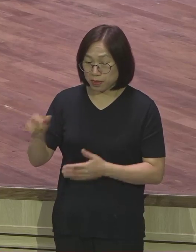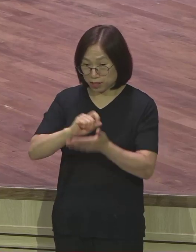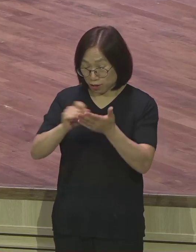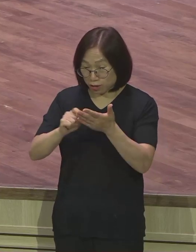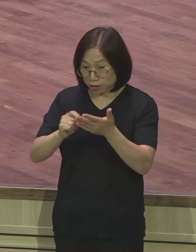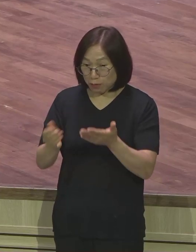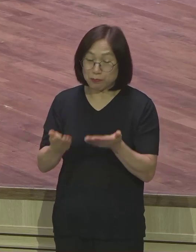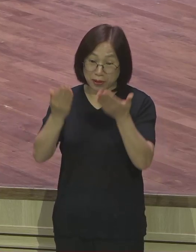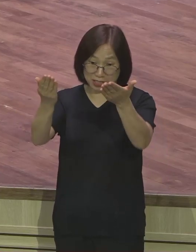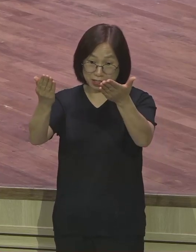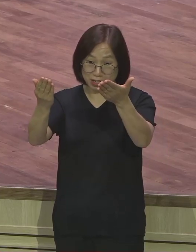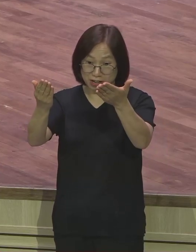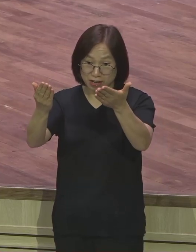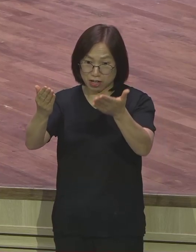그런 기와장이 수만 장 쌓여 있습니다.